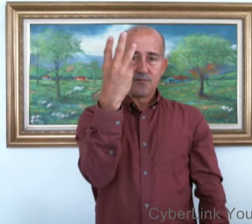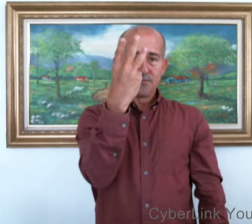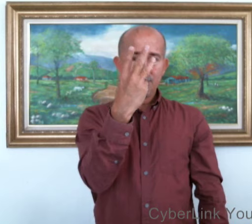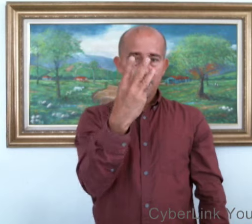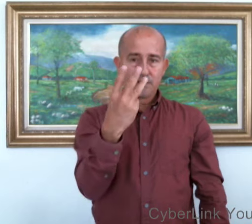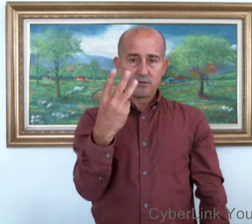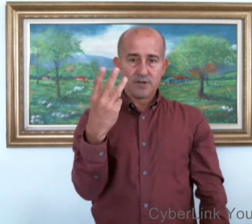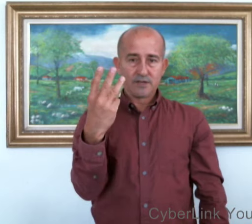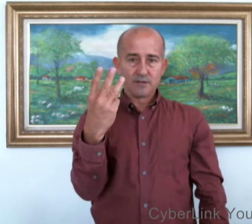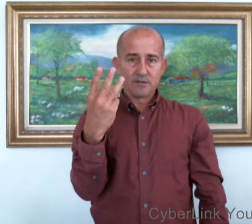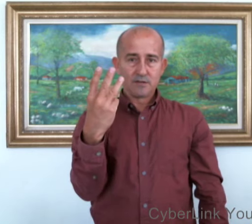Miércoles. Miércoles.